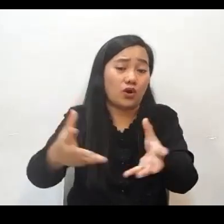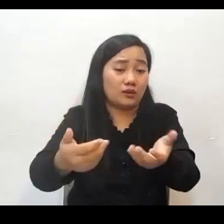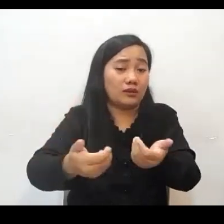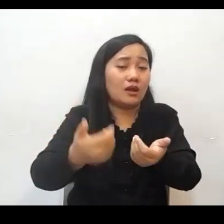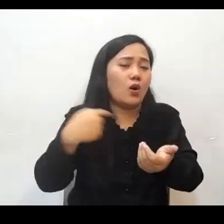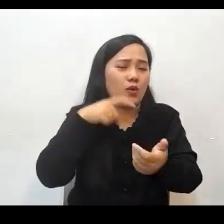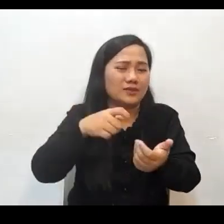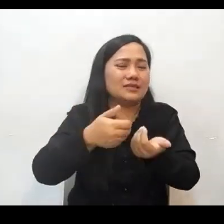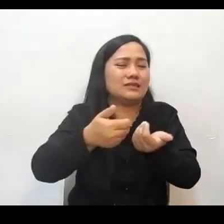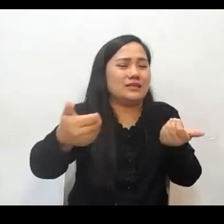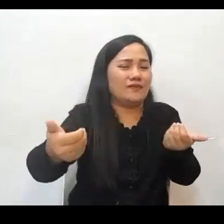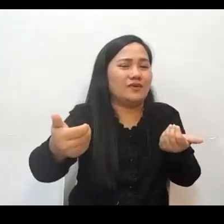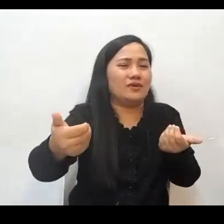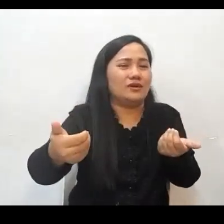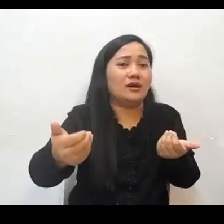kresyano